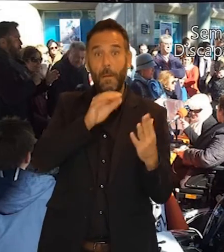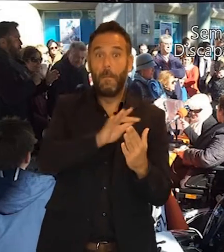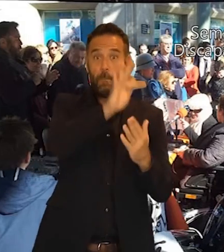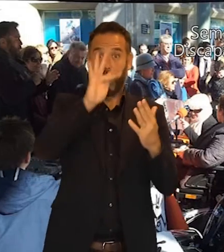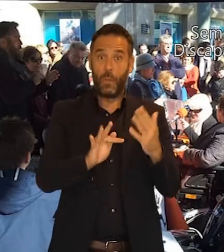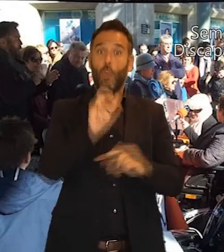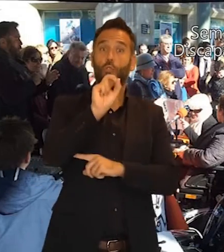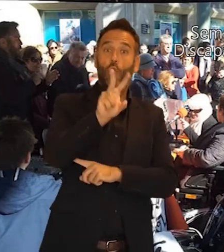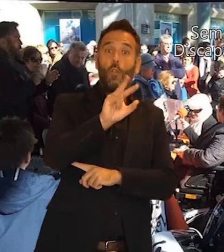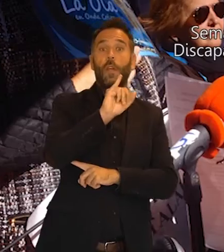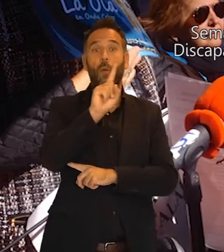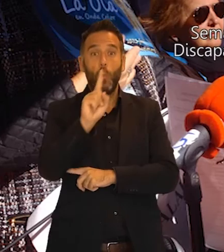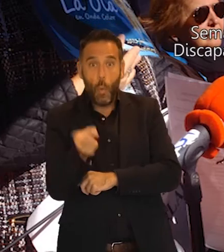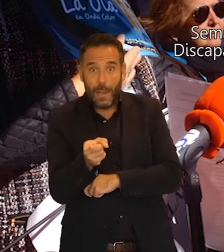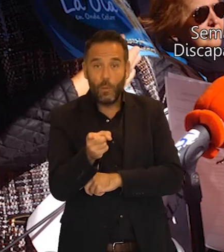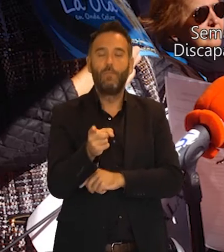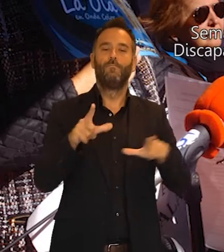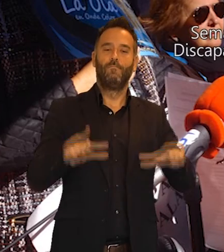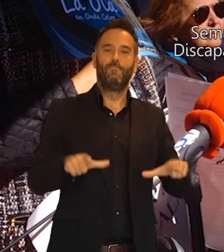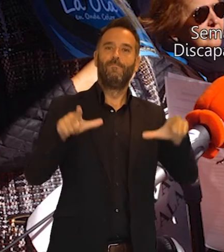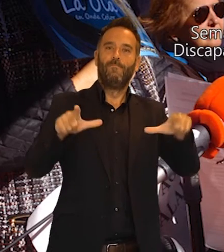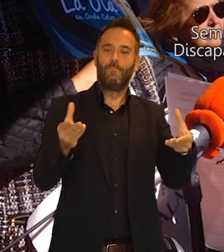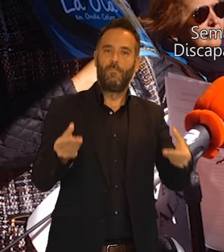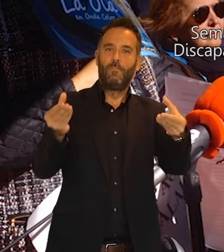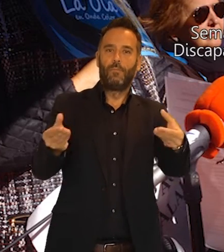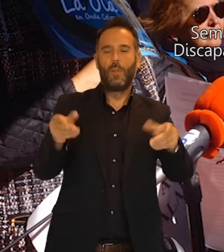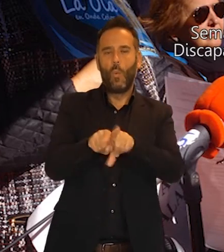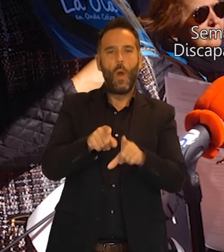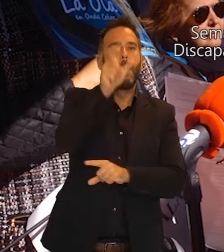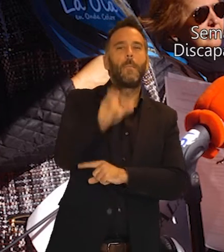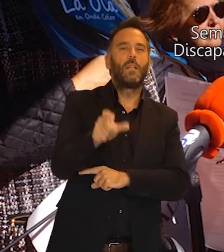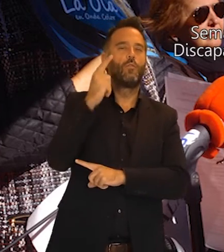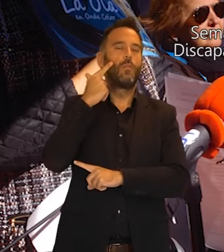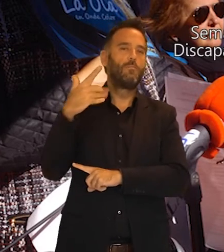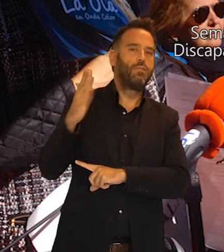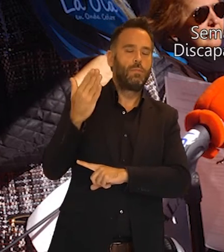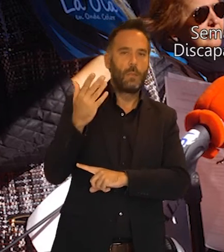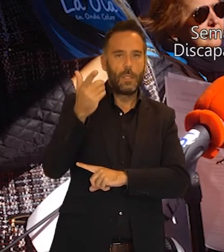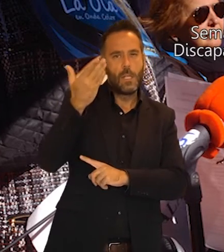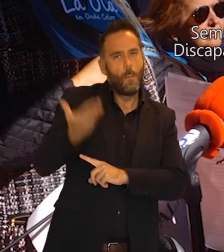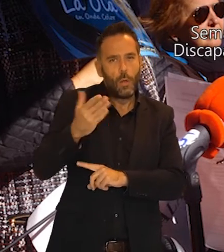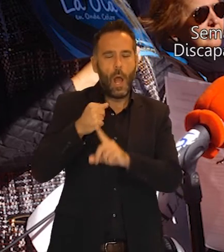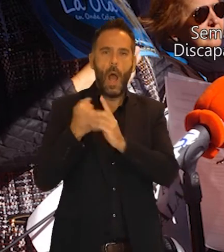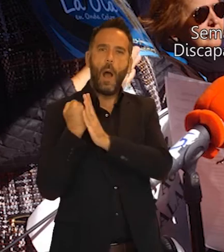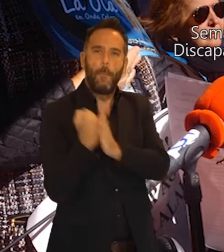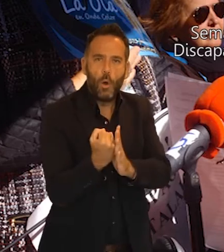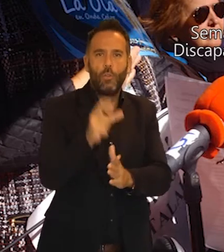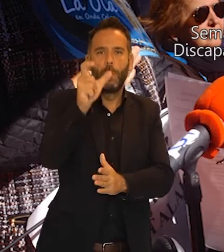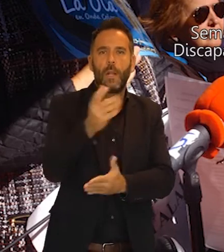manifiesto por la celebración del Día Internacional de las Personas con Discapacidad. A las 12 y